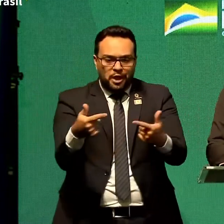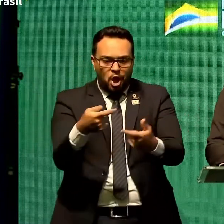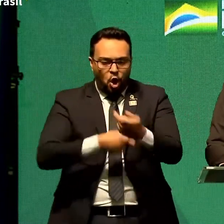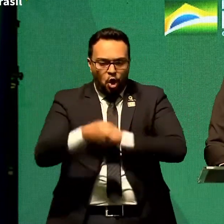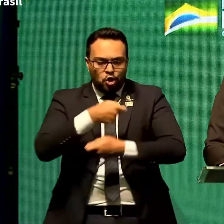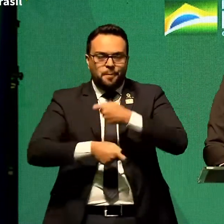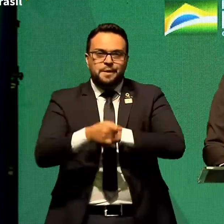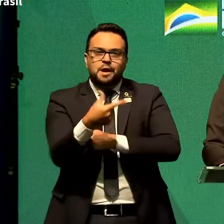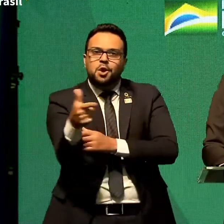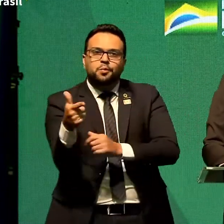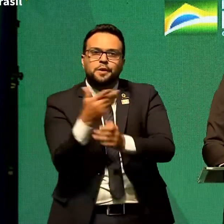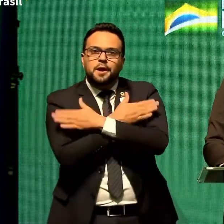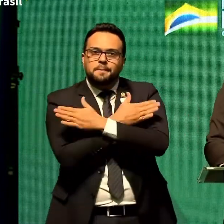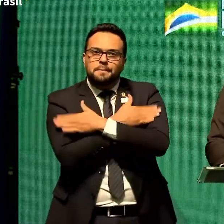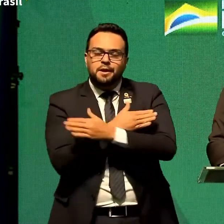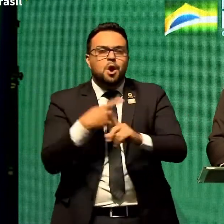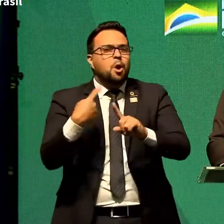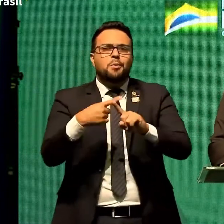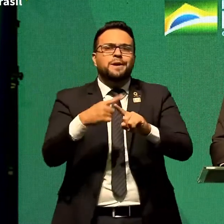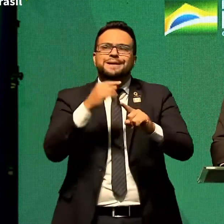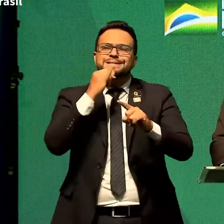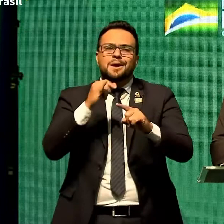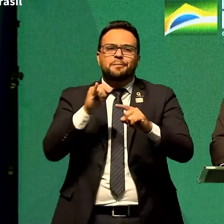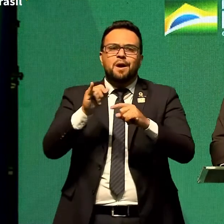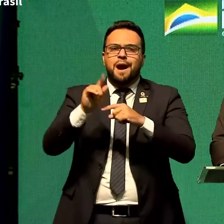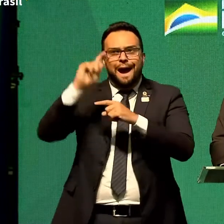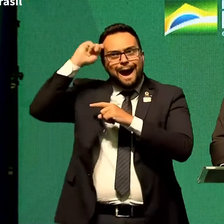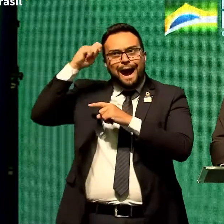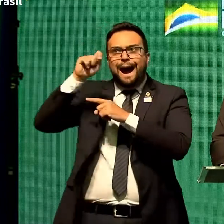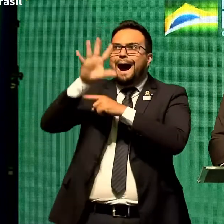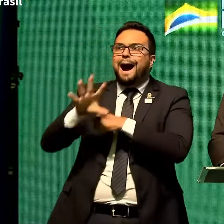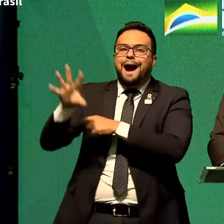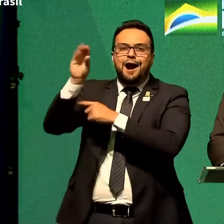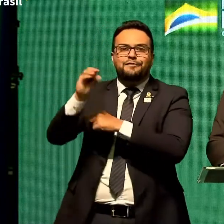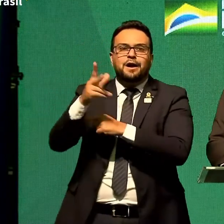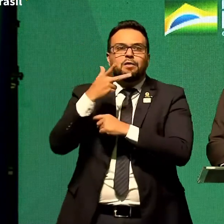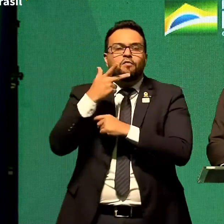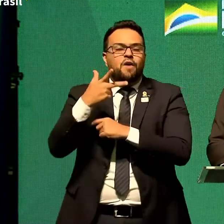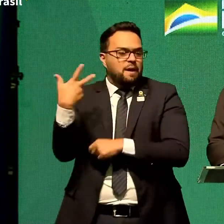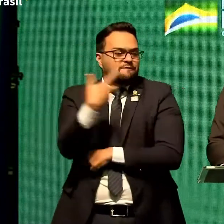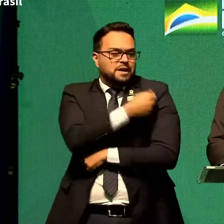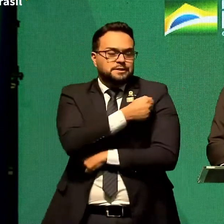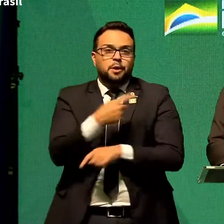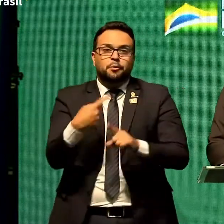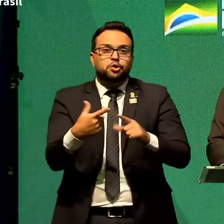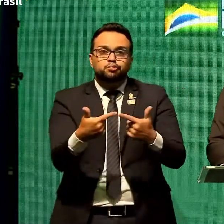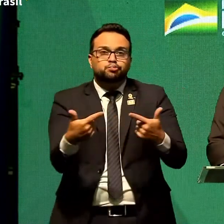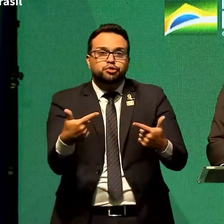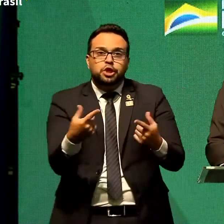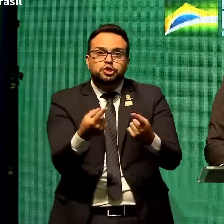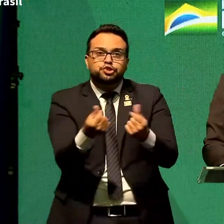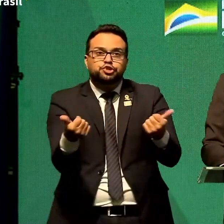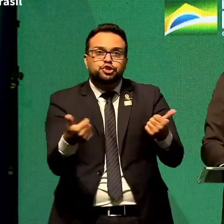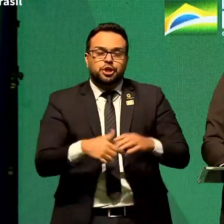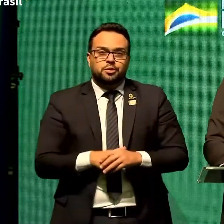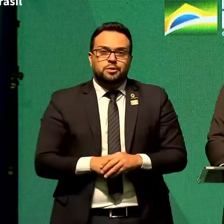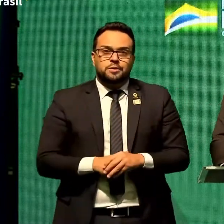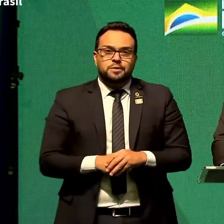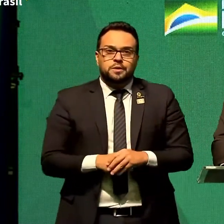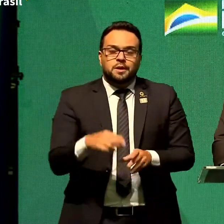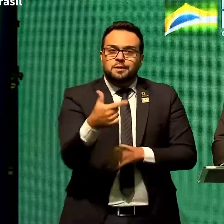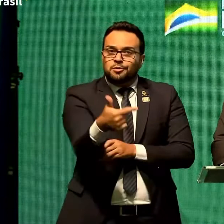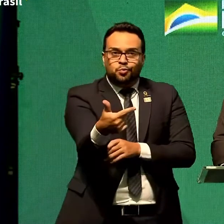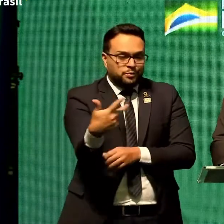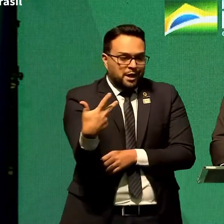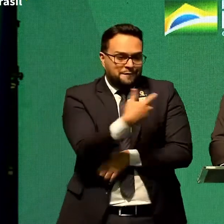Por que determinados países da África ninguém fala em vacinar? Porque não tem dinheiro. Não tem vacina hoje em